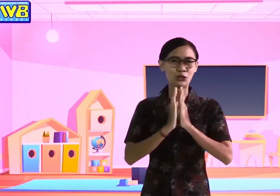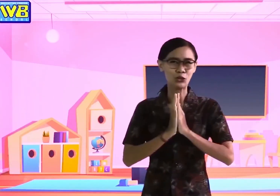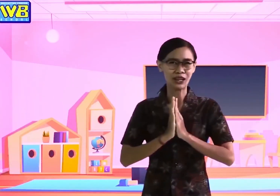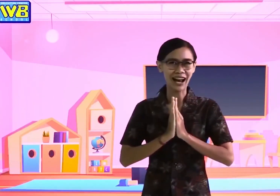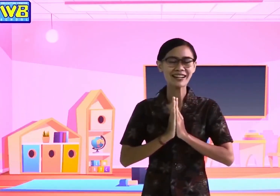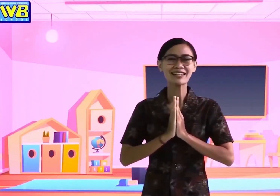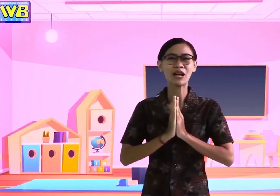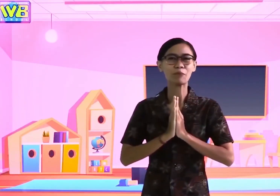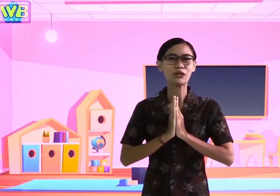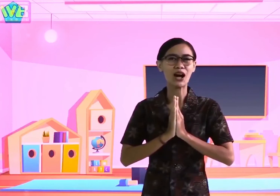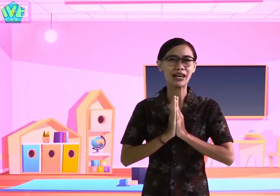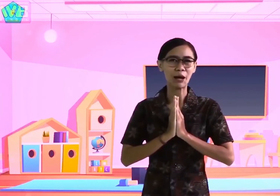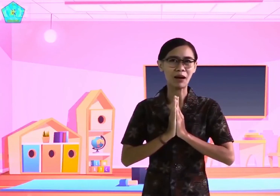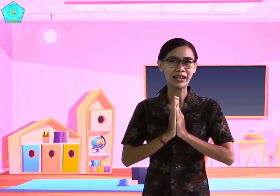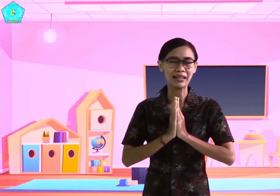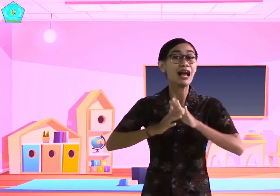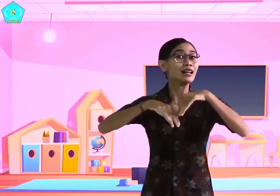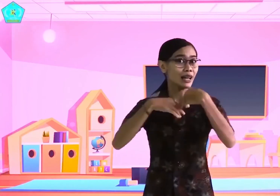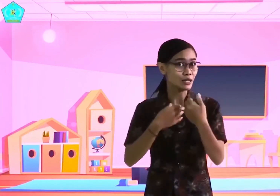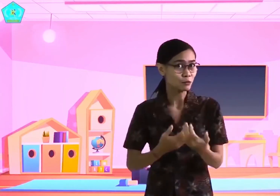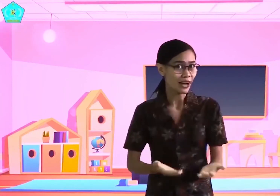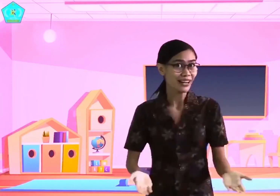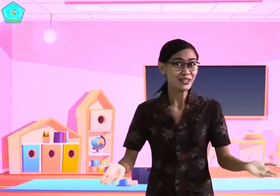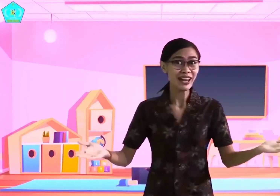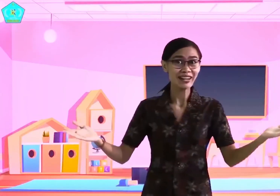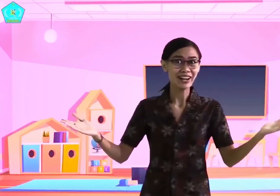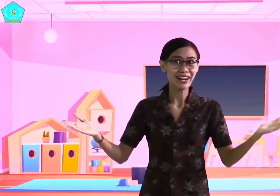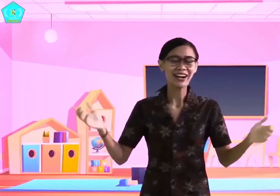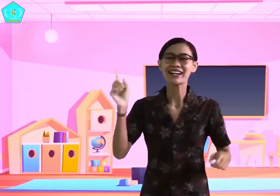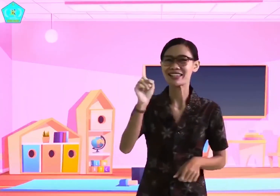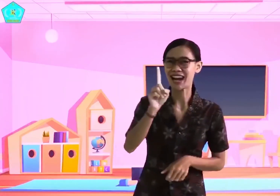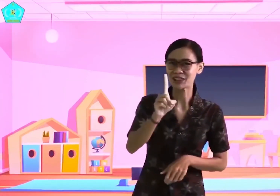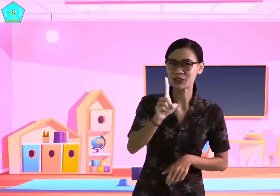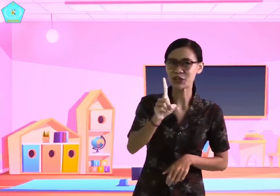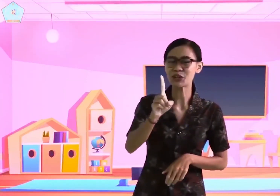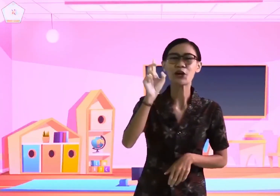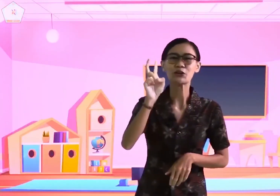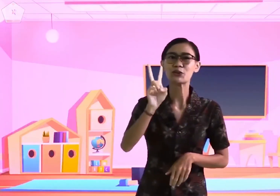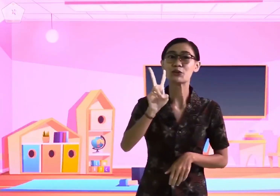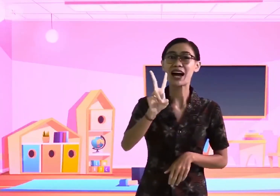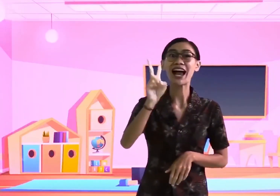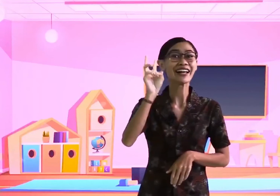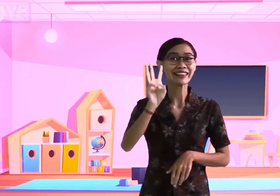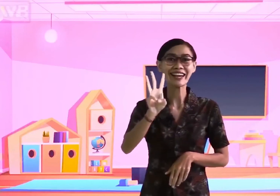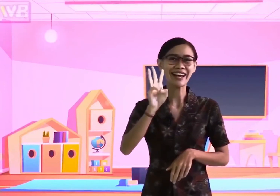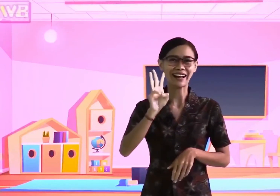tunjukkan sikap berdoa yang baik. Let's pray together! Satu, dua, tiga!